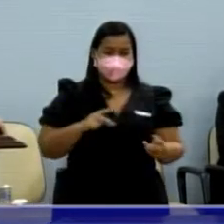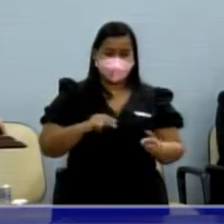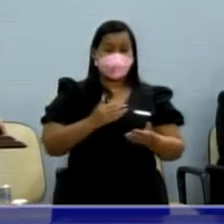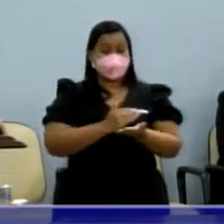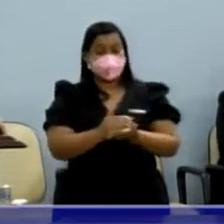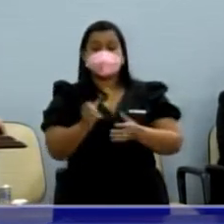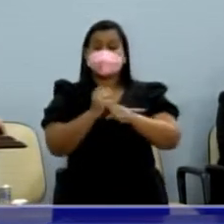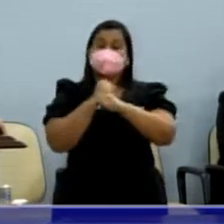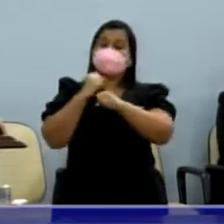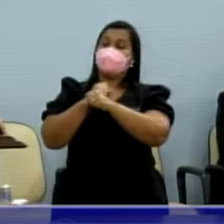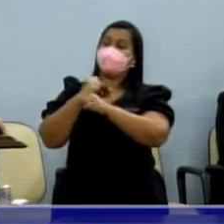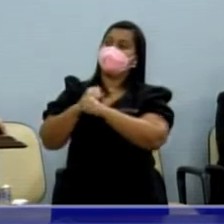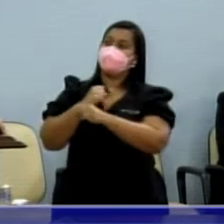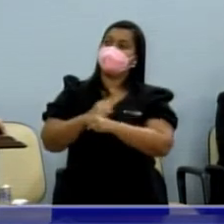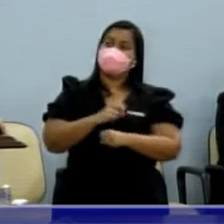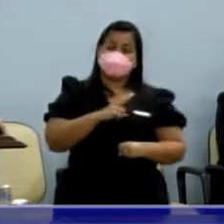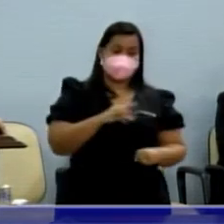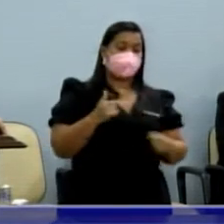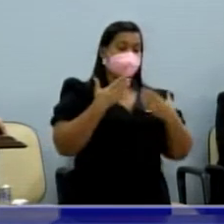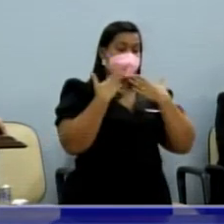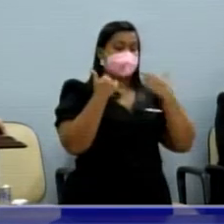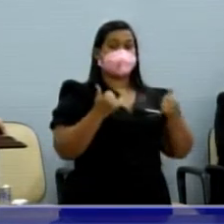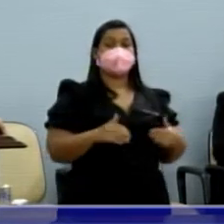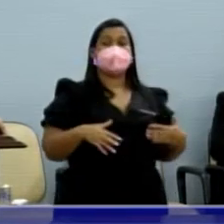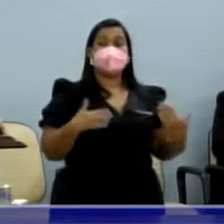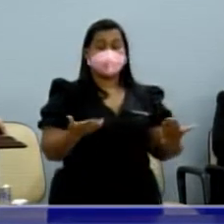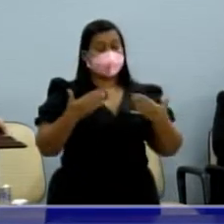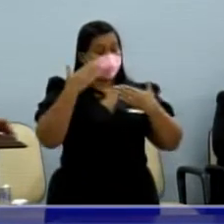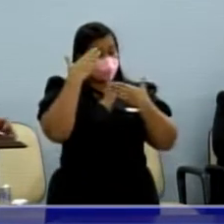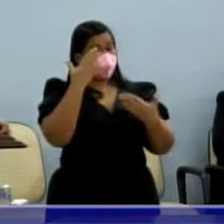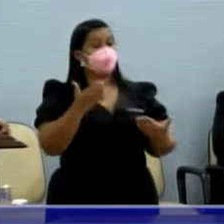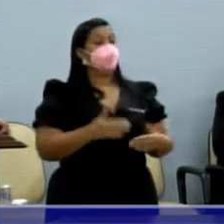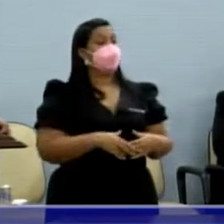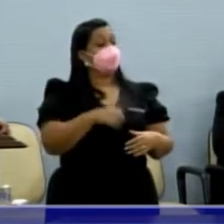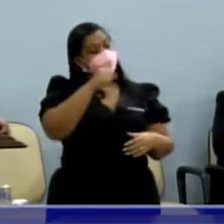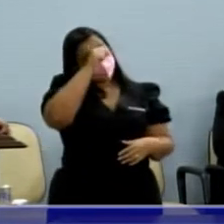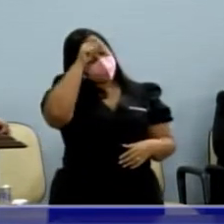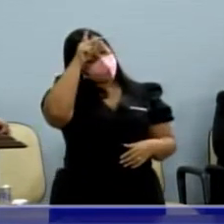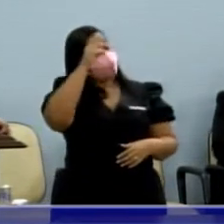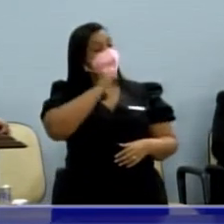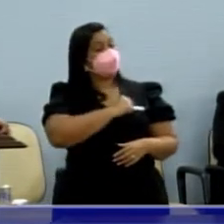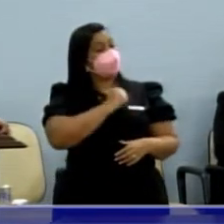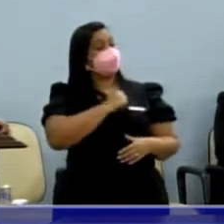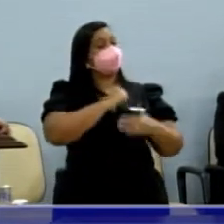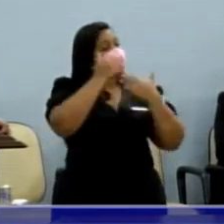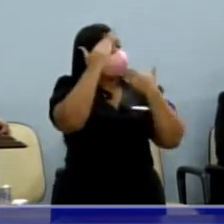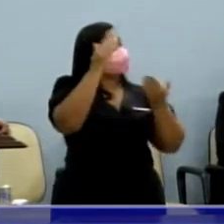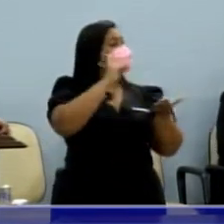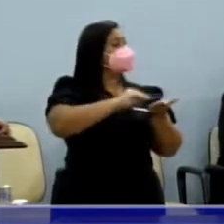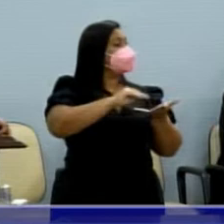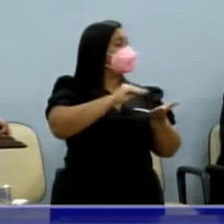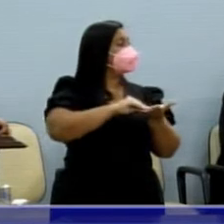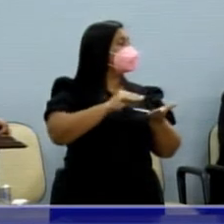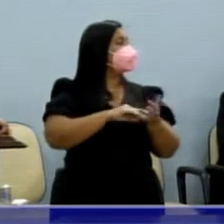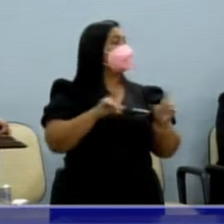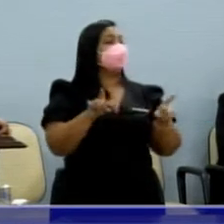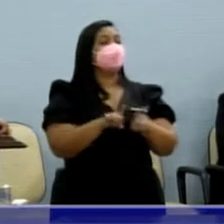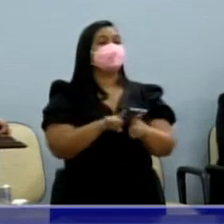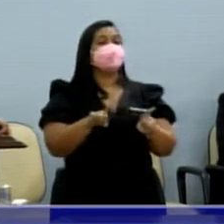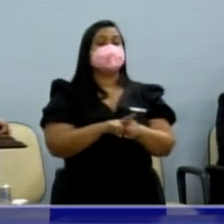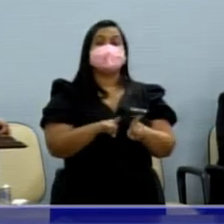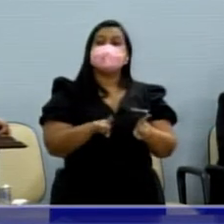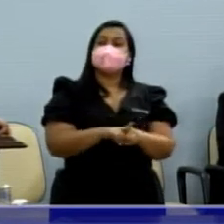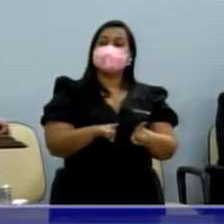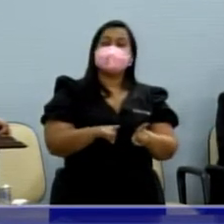obras e o negócio vai melhorar. Então, obrigado, prefeito Edir Araújo, obrigado, secretários também. E,